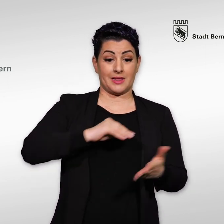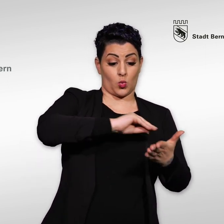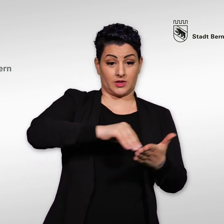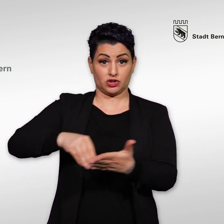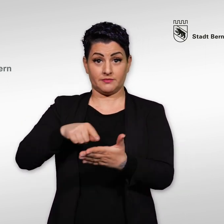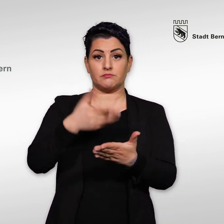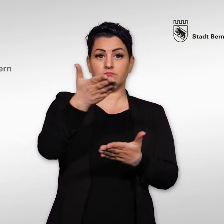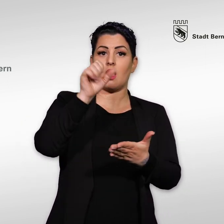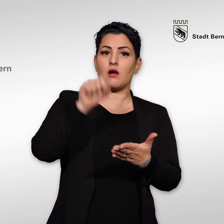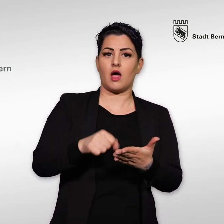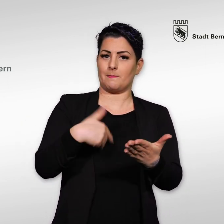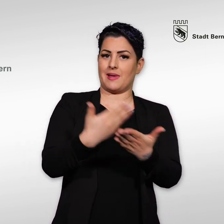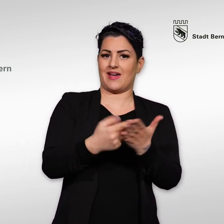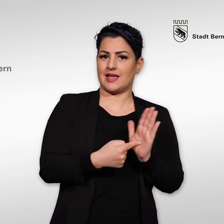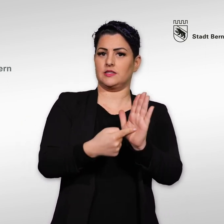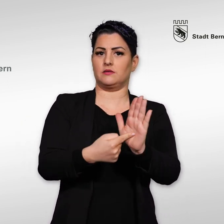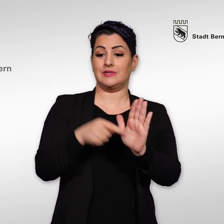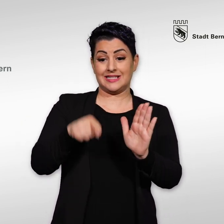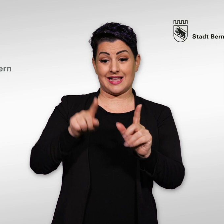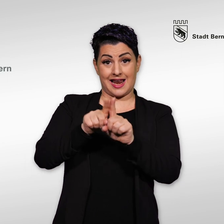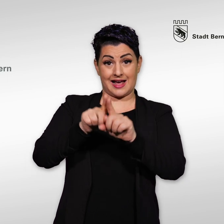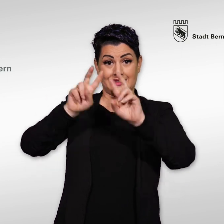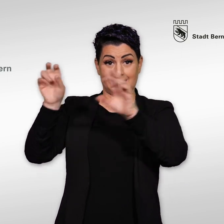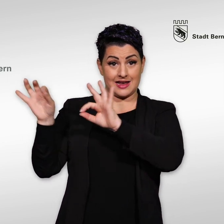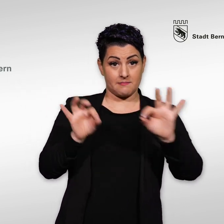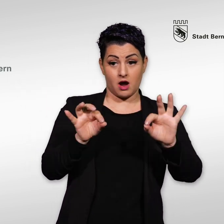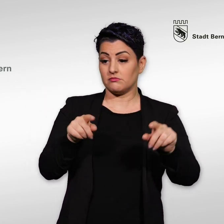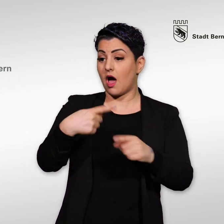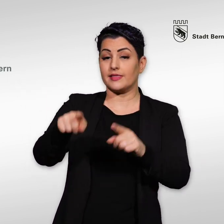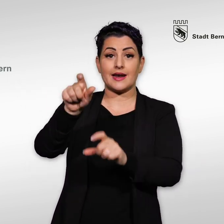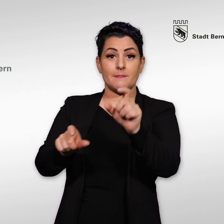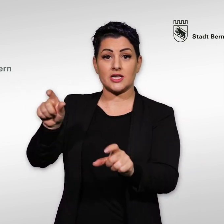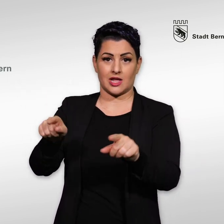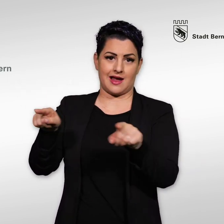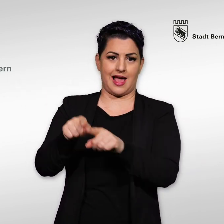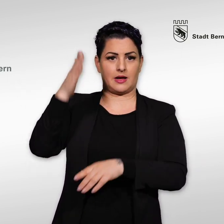Mit Unterschriften können Sie beweisen, dass andere Menschen mit dem gleichen Thema unzufrieden sind wie Sie.